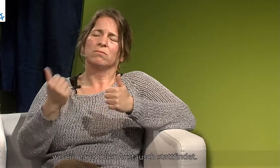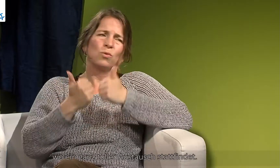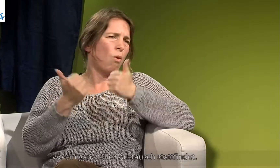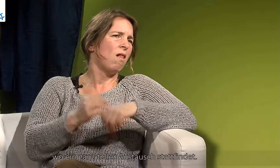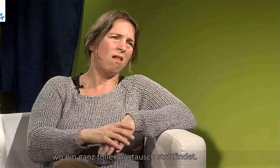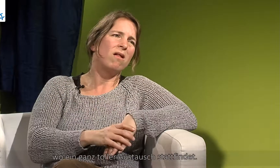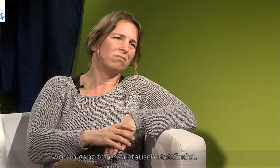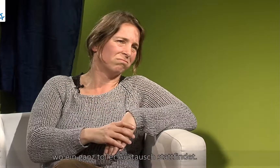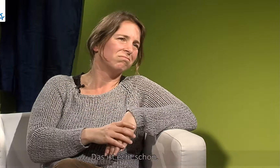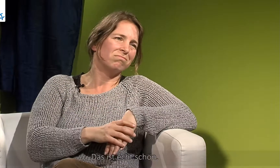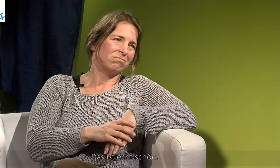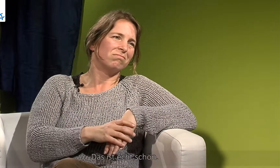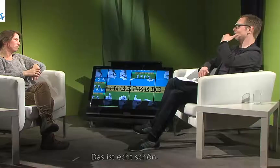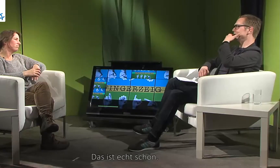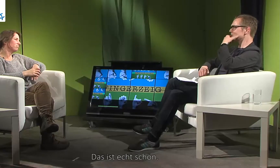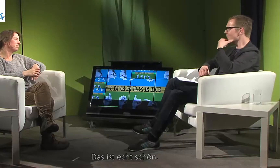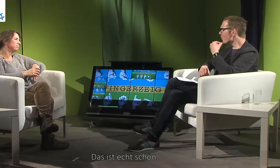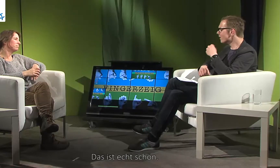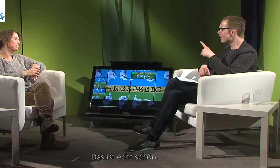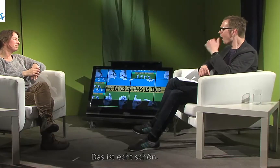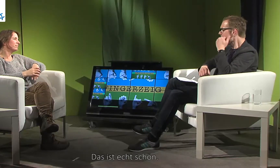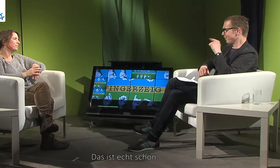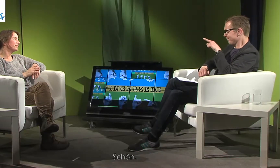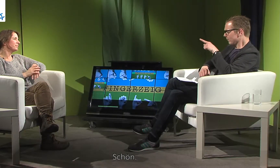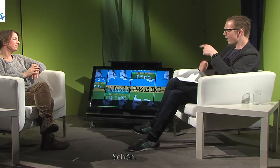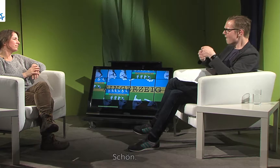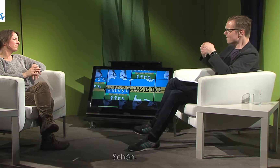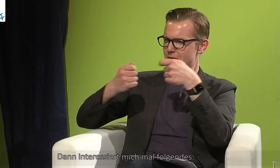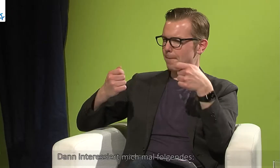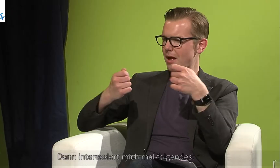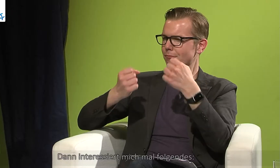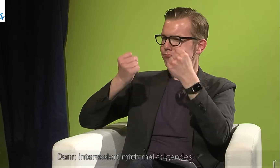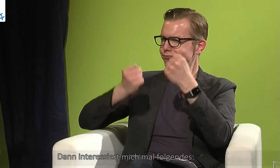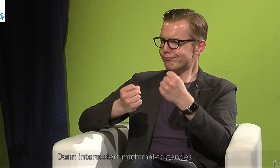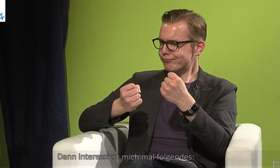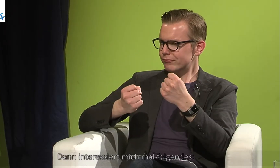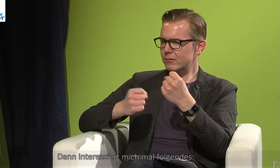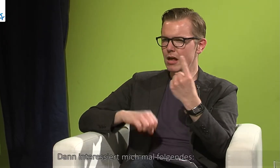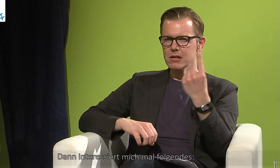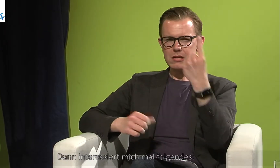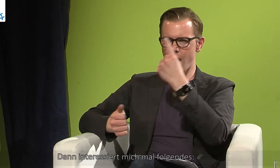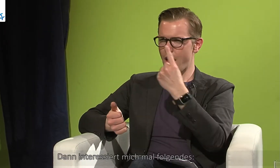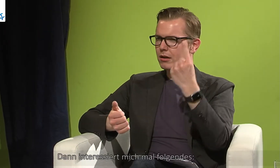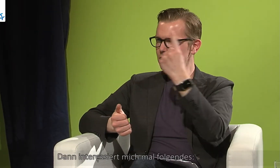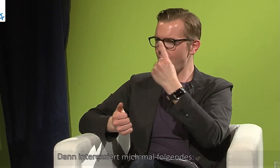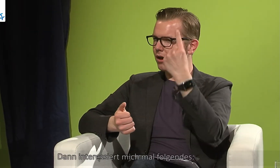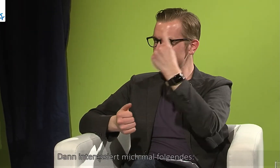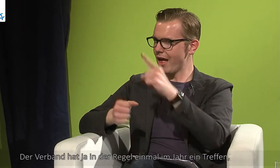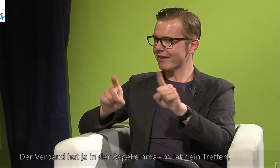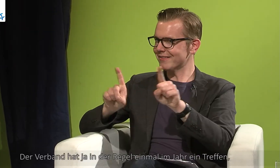Austausch stattfindet. Das ist echt schön. Schön. Dann interessiert mich mal, der Verband hat